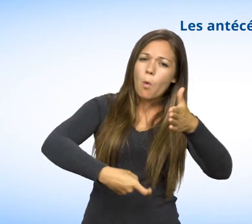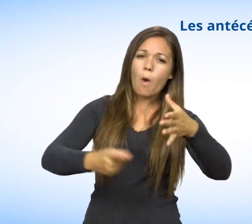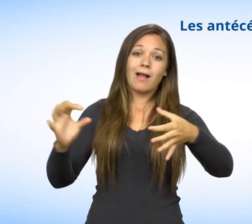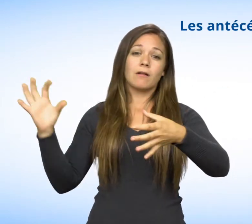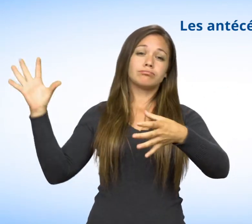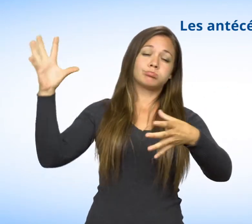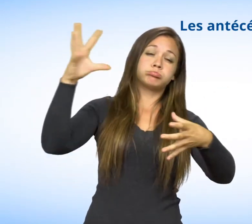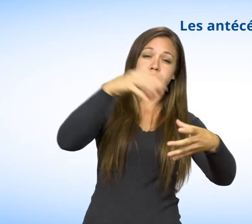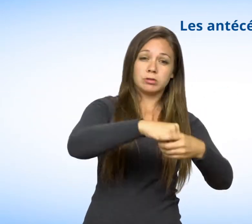judiciaires d'une personne.